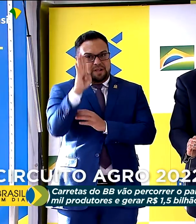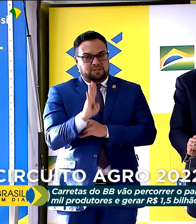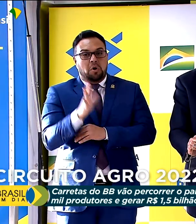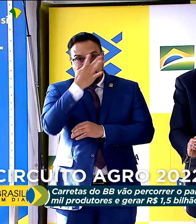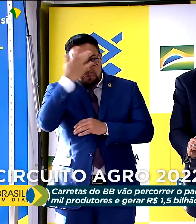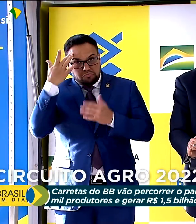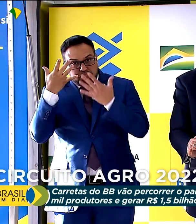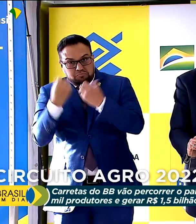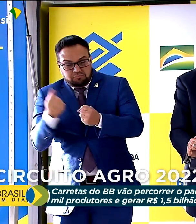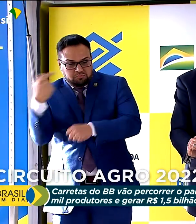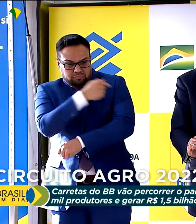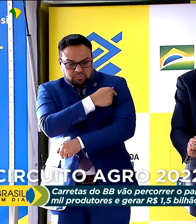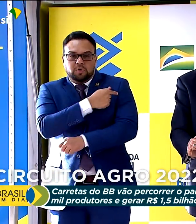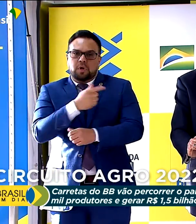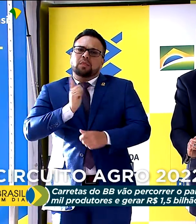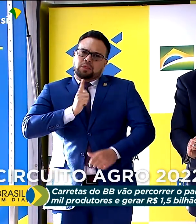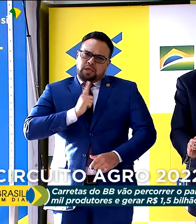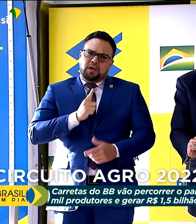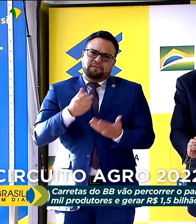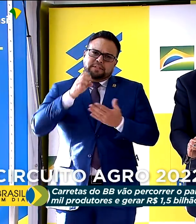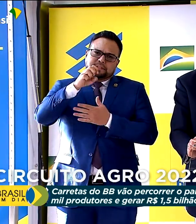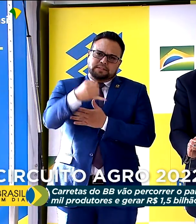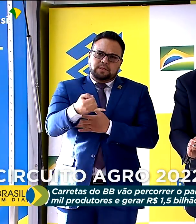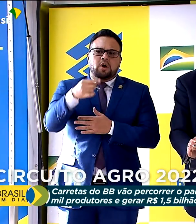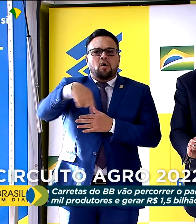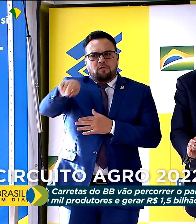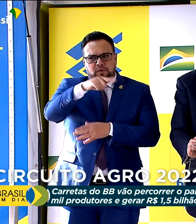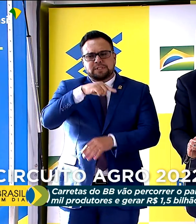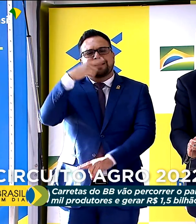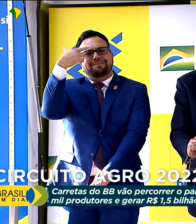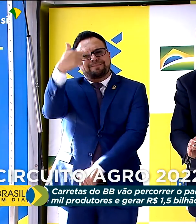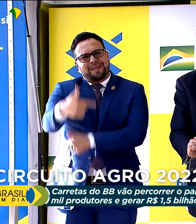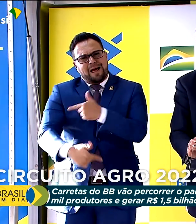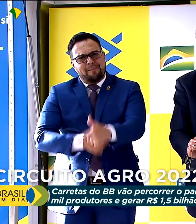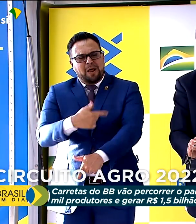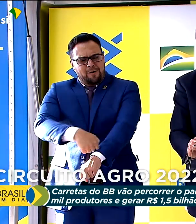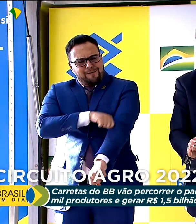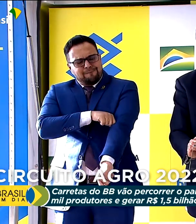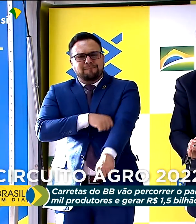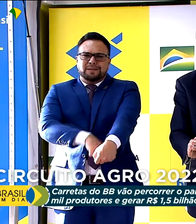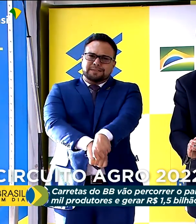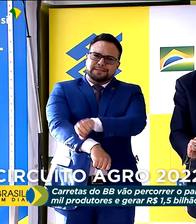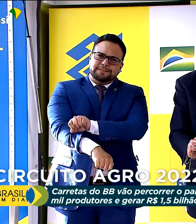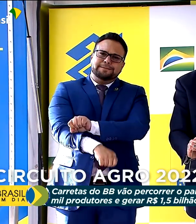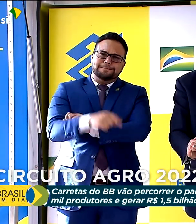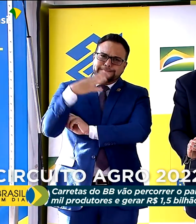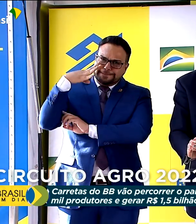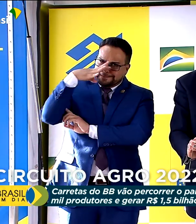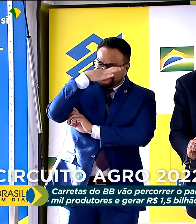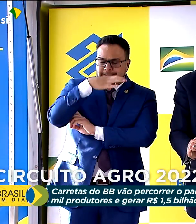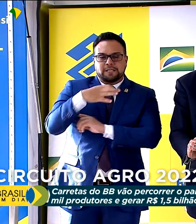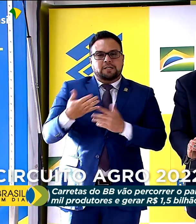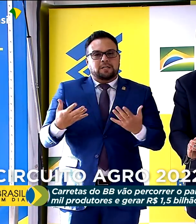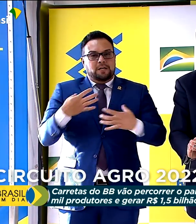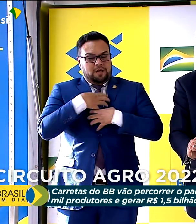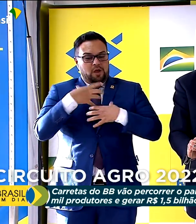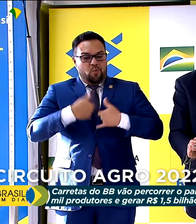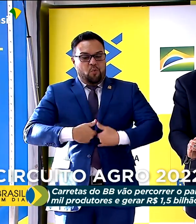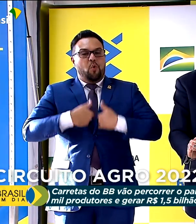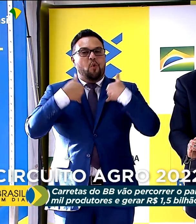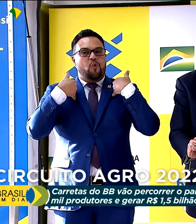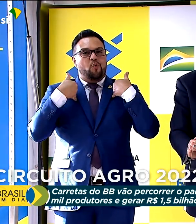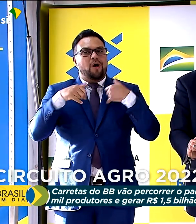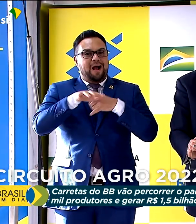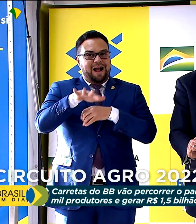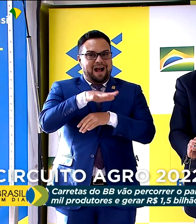federal fez a sua parte. Os senhores trabalharam realmente com muito destemor. Fato que nos orgulha não só na questão